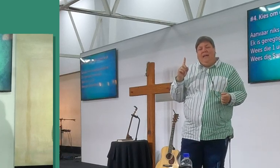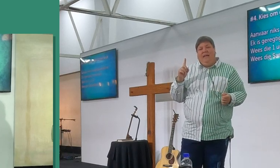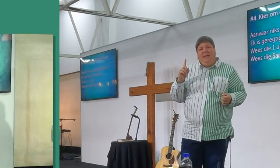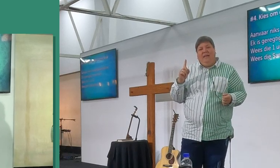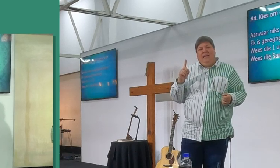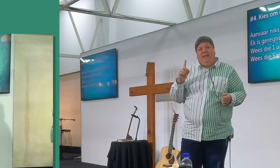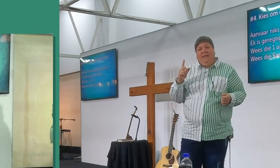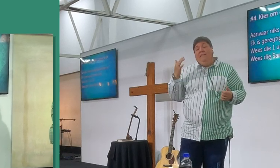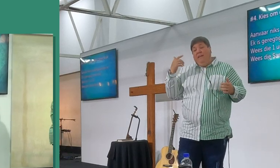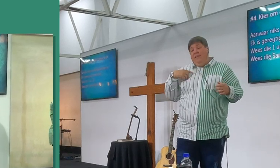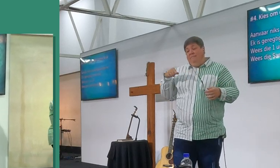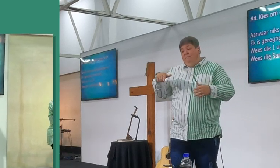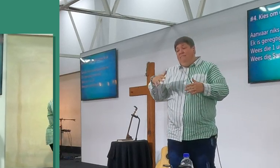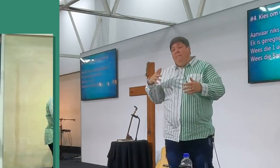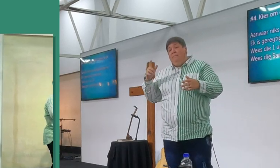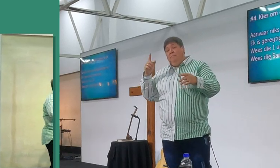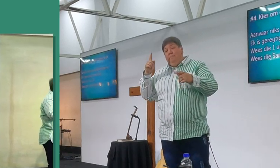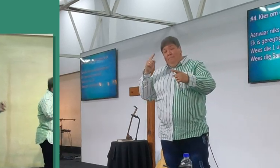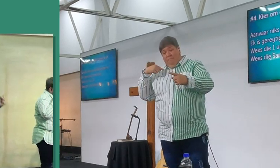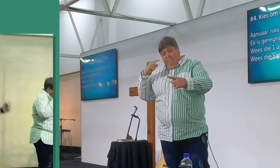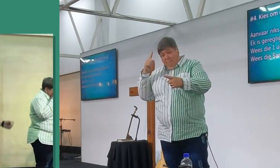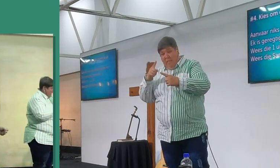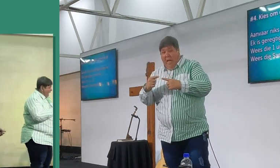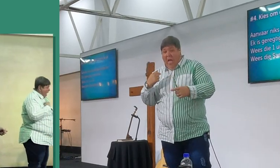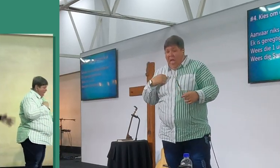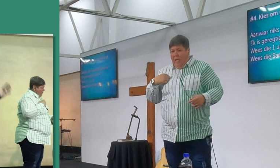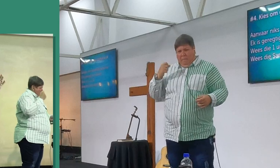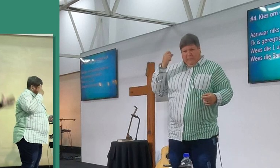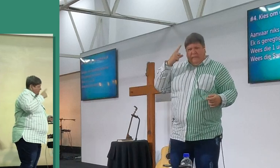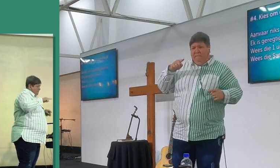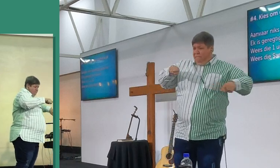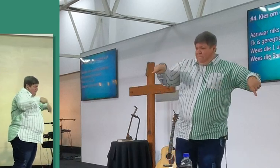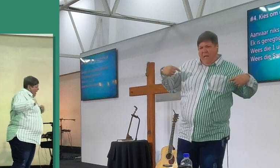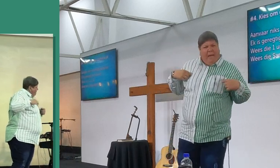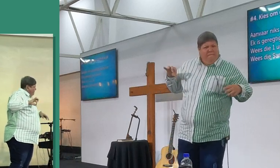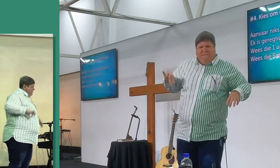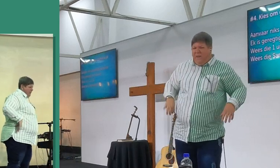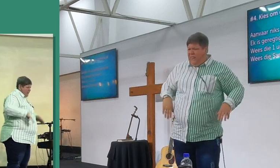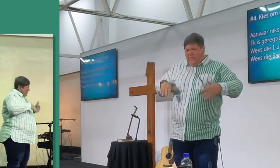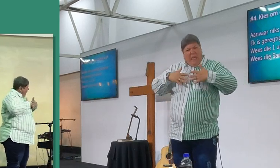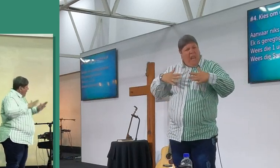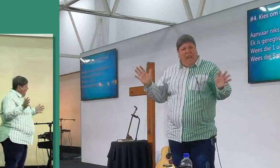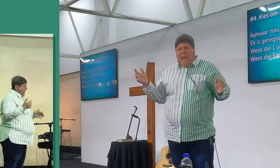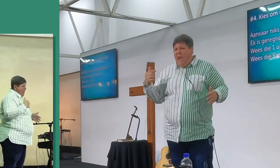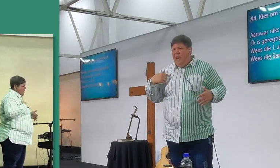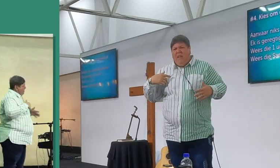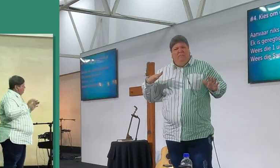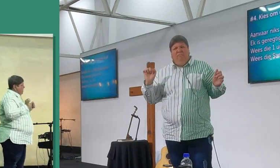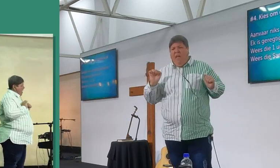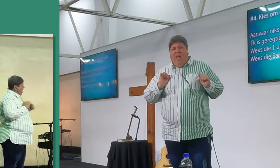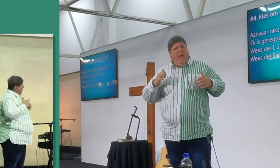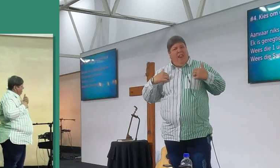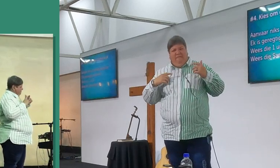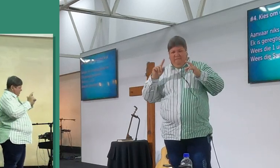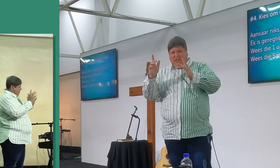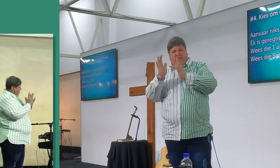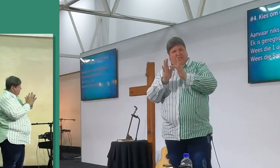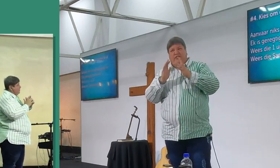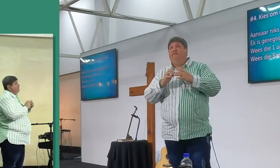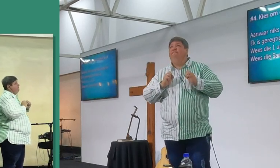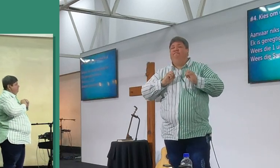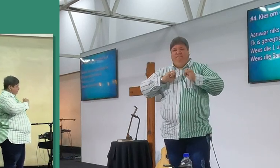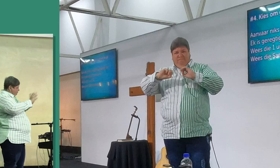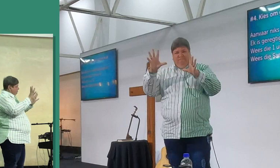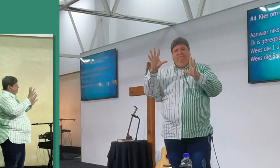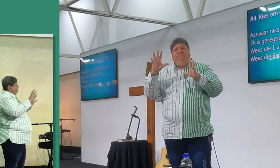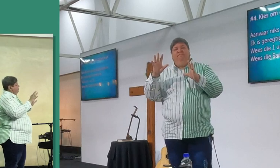die punt kom in my leven, wat ek besef, ek verdien dit nie, ek verdien niks nie, en nou is ek lewe rarig met dit, ek wil jou uitdaag, om